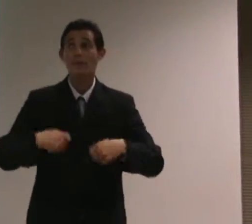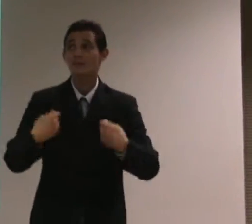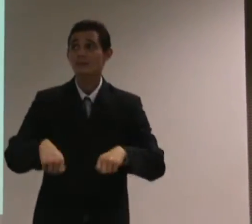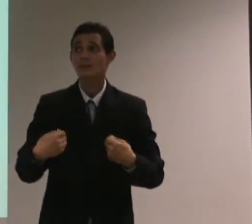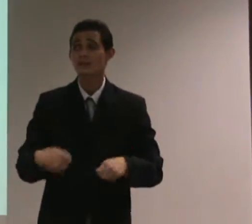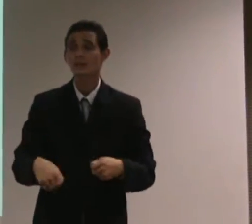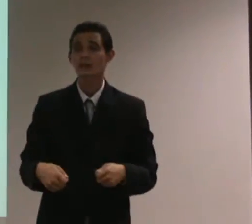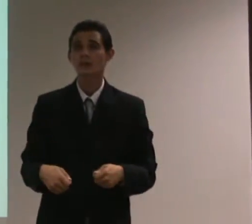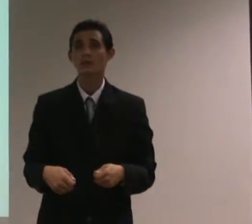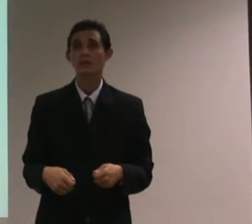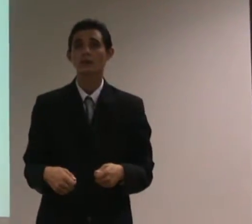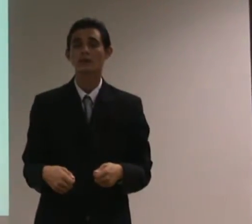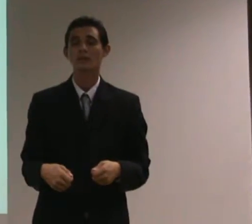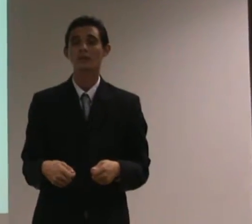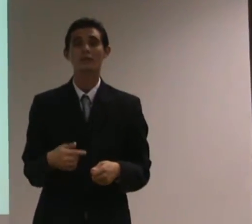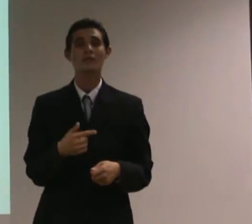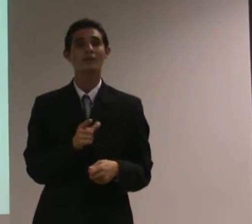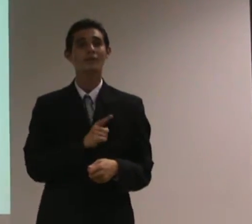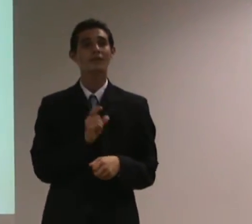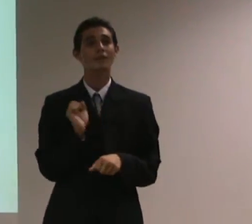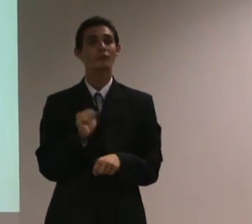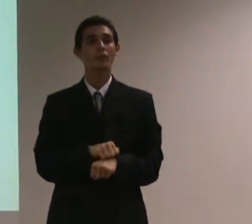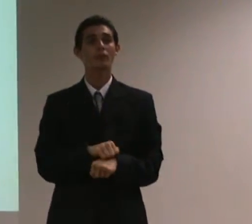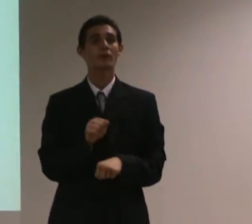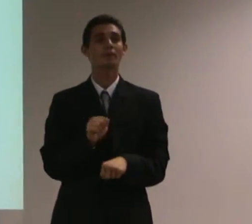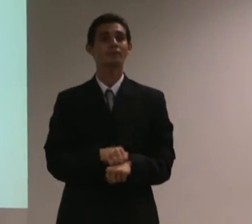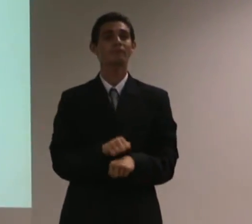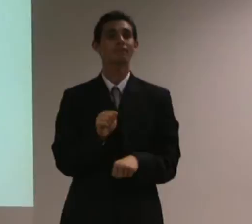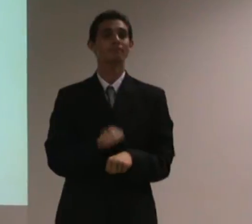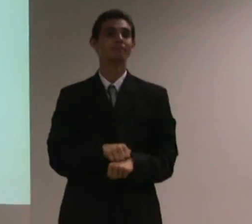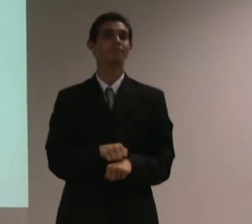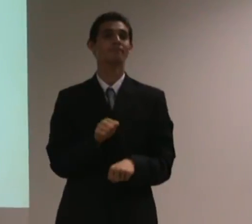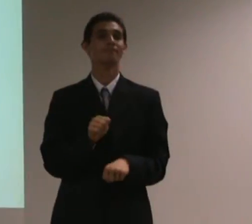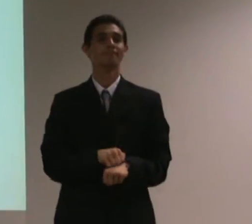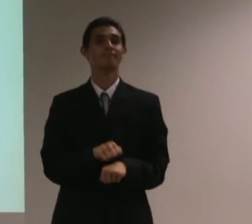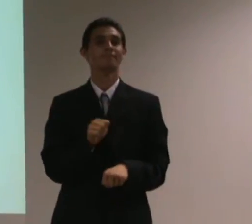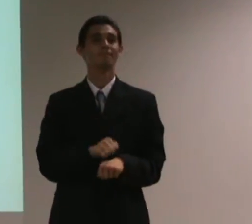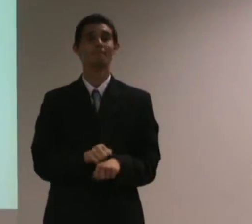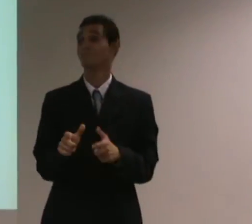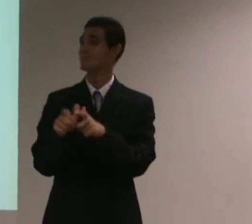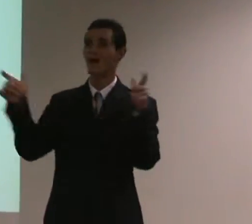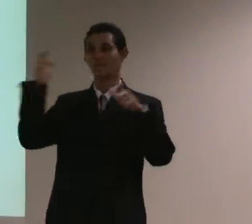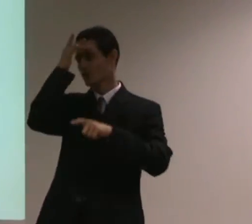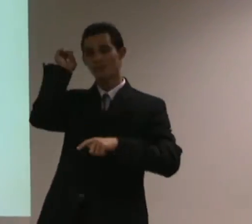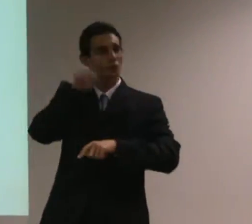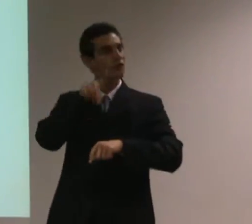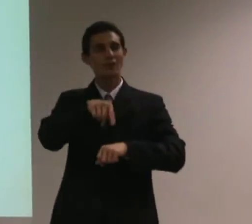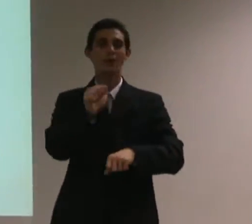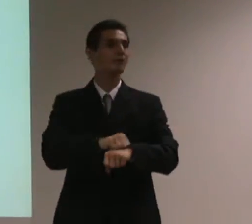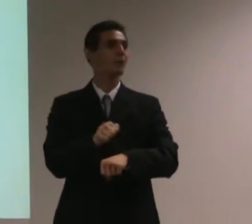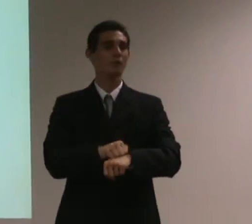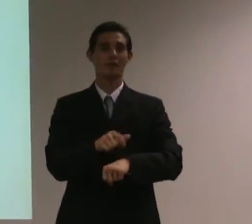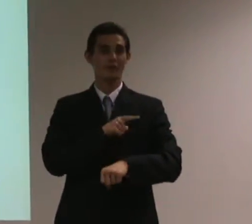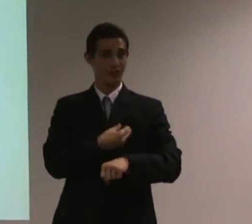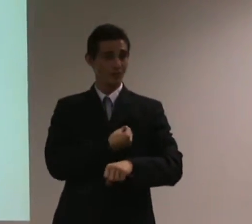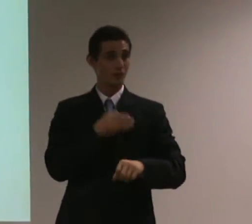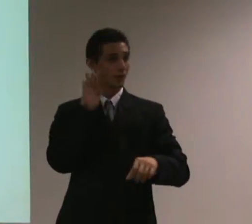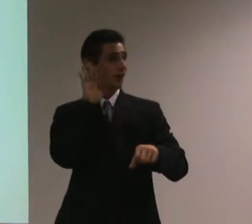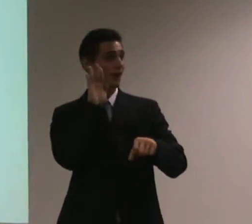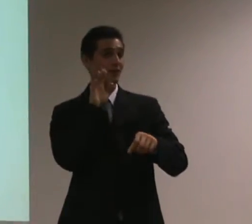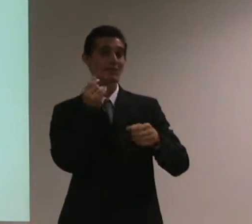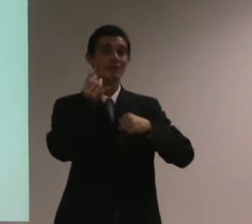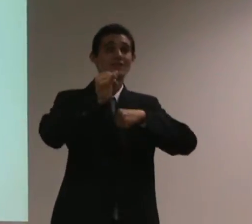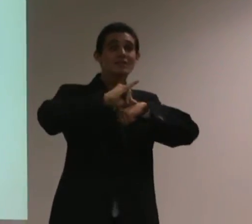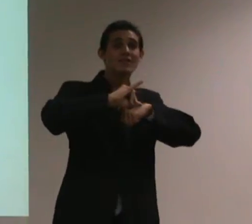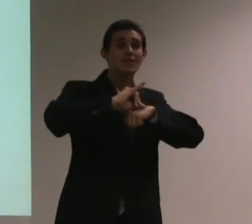E a pessoa era pobre, muito pobre, como era a maioria das pessoas que nós atendíamos no centro de reabitação daquela